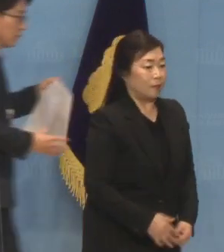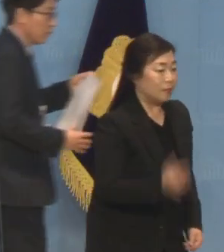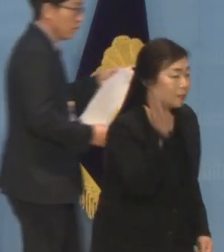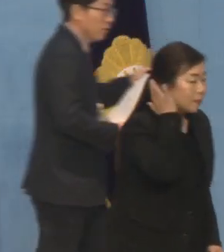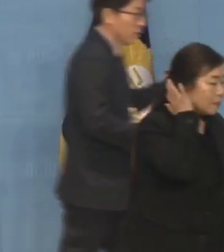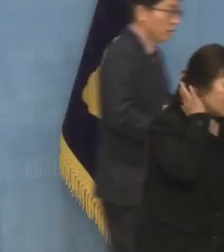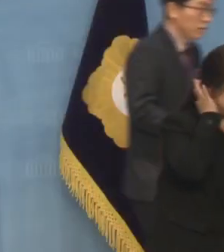감사합니다